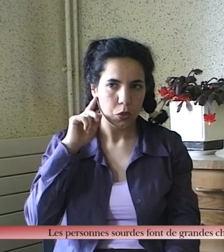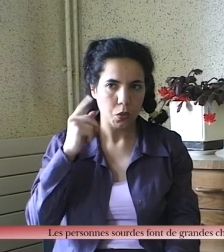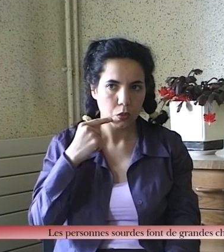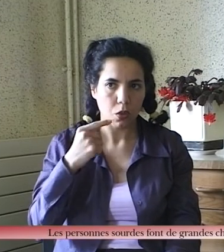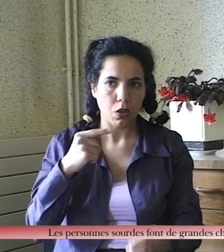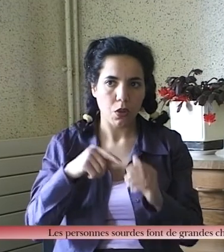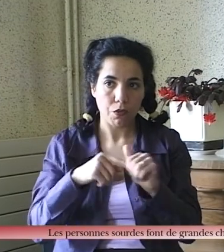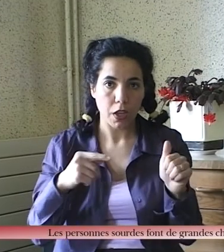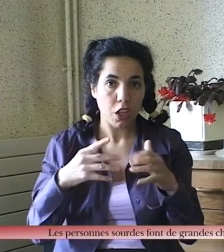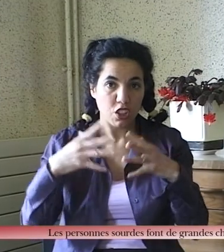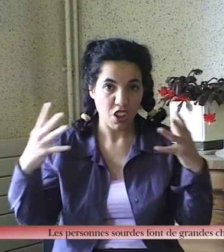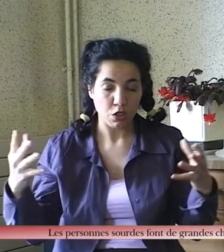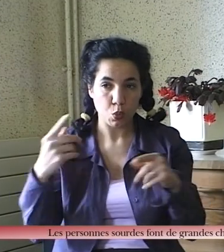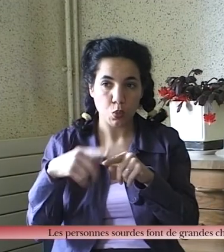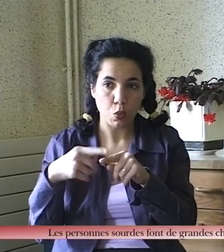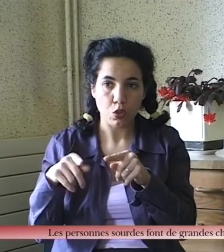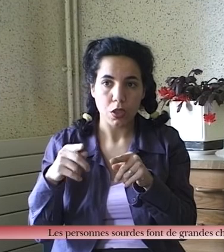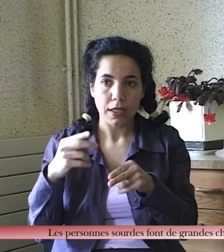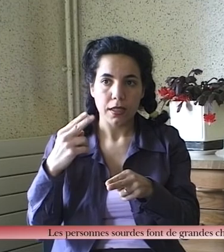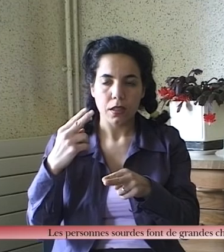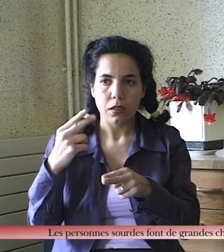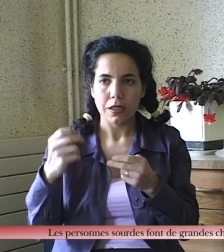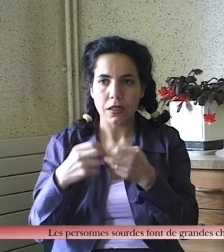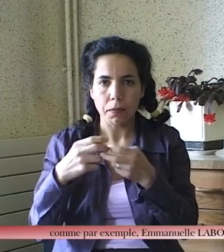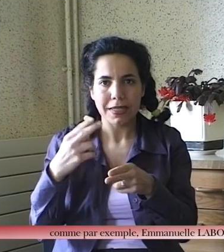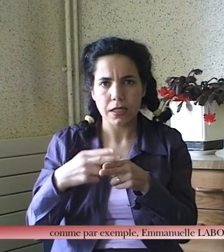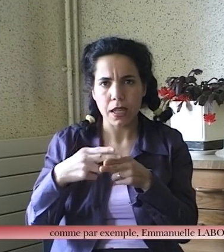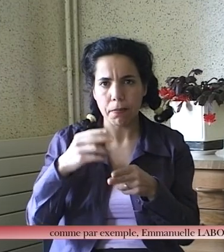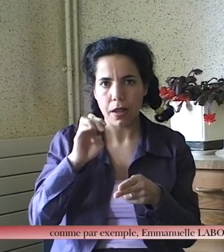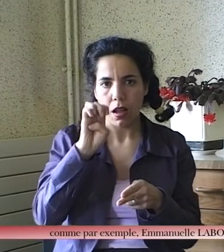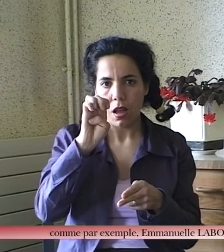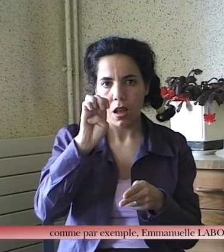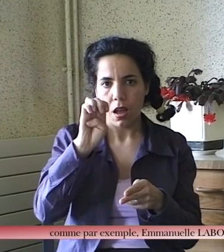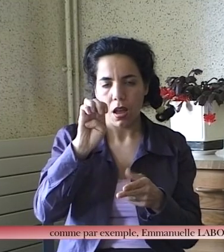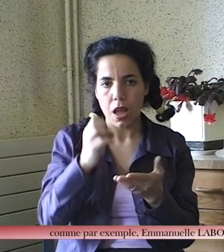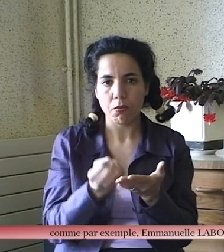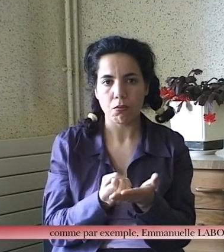Les personnes sourdes font de grandes choses, comme par exemple Emmanuel Laborie.